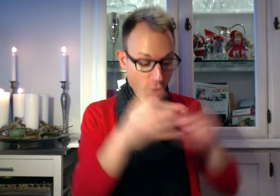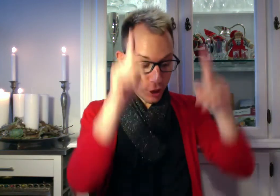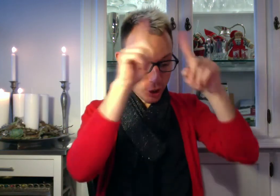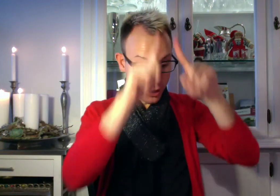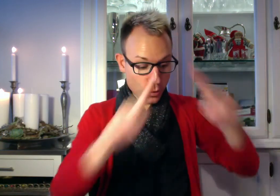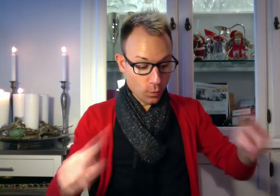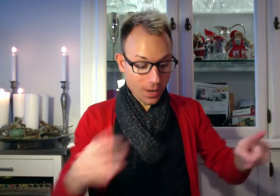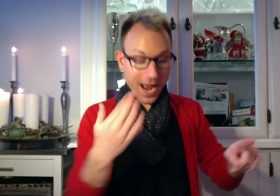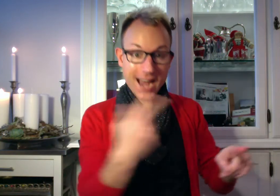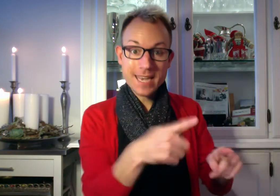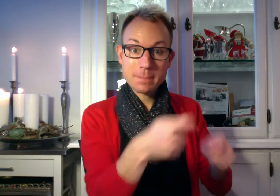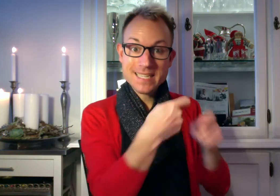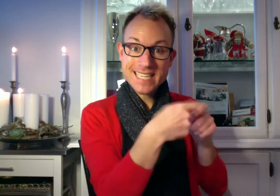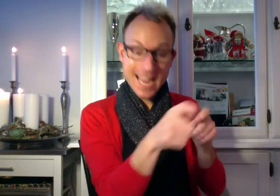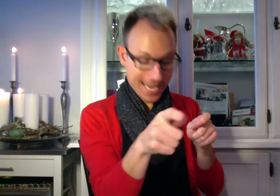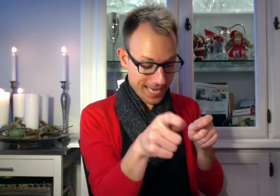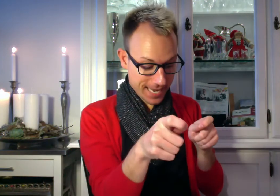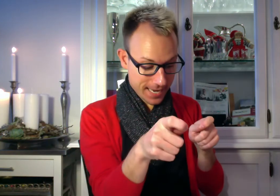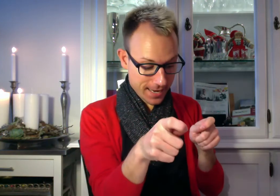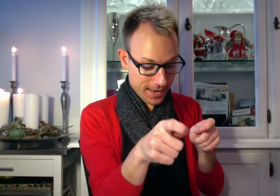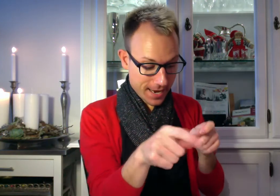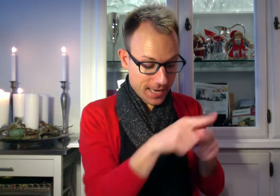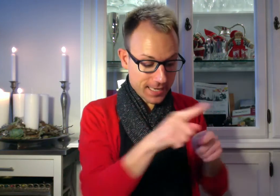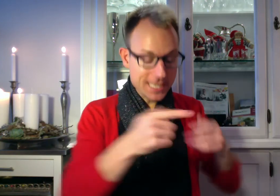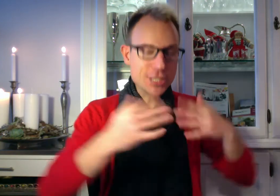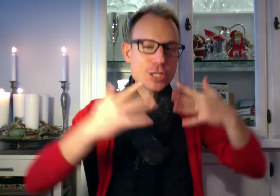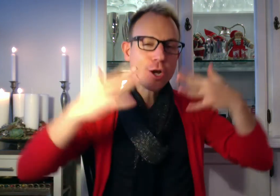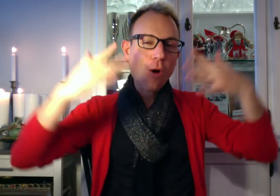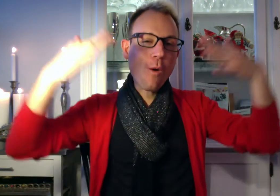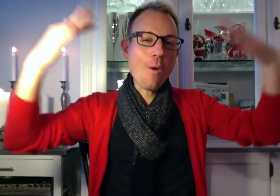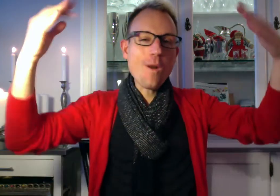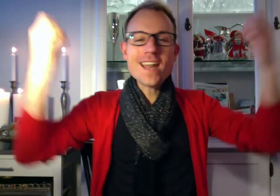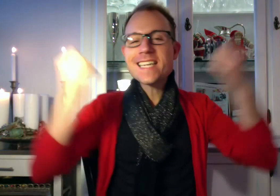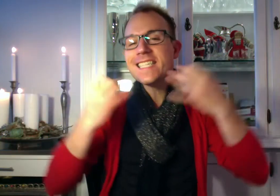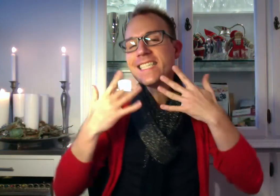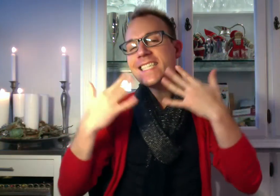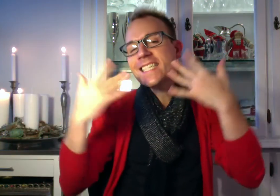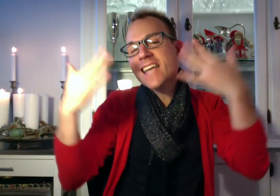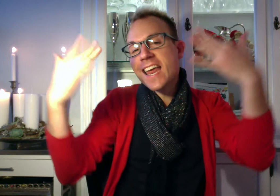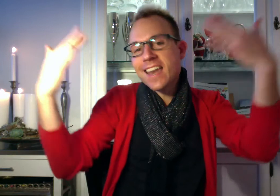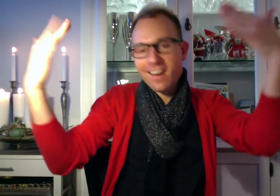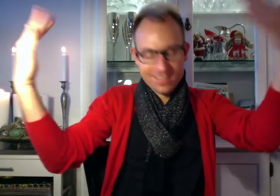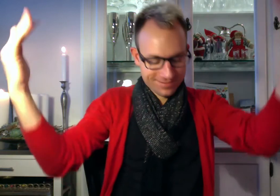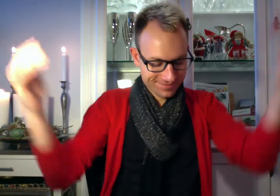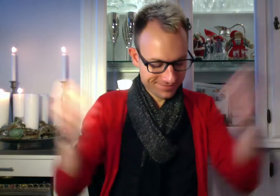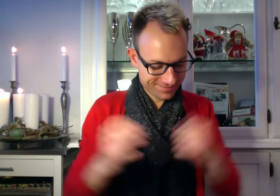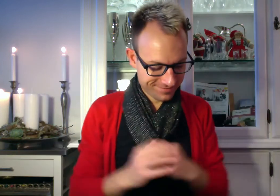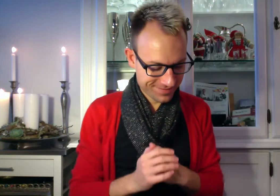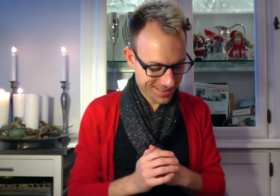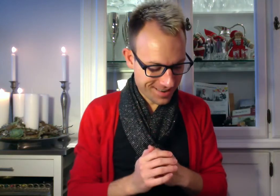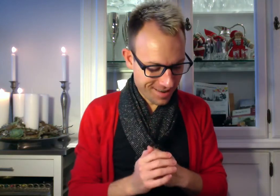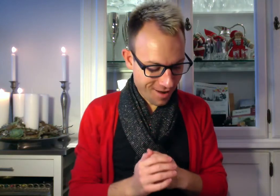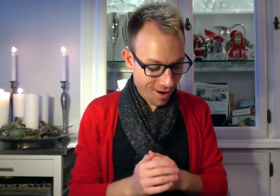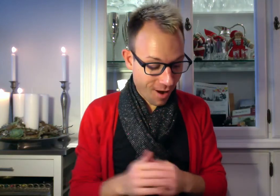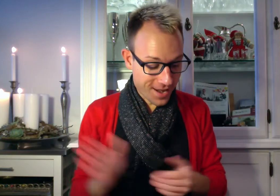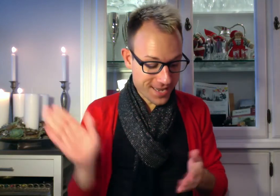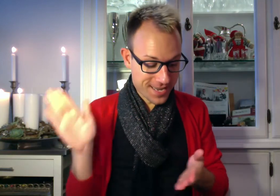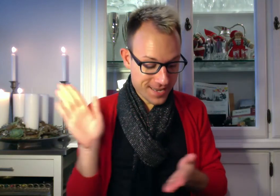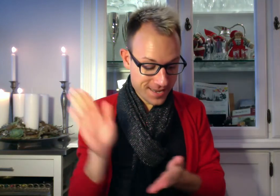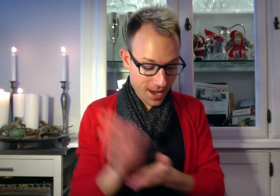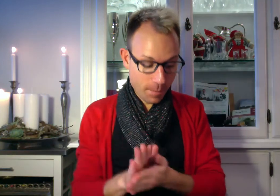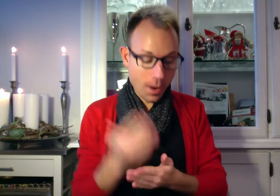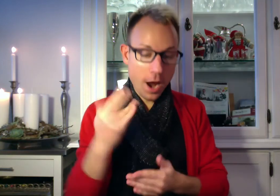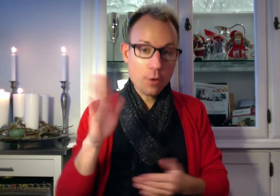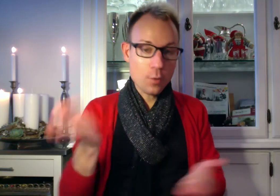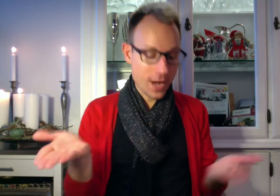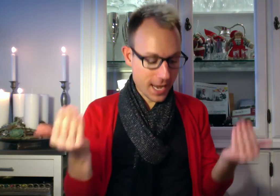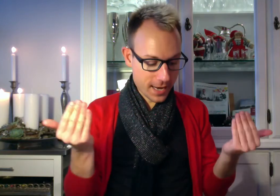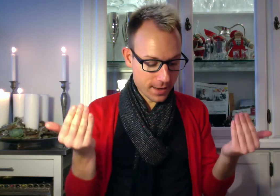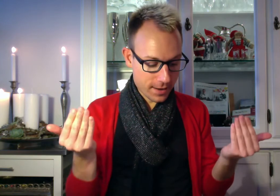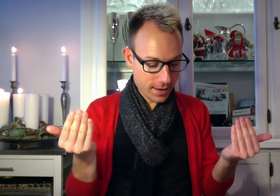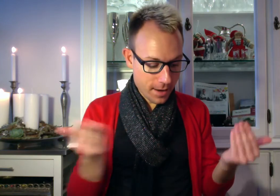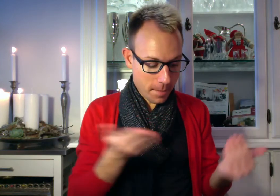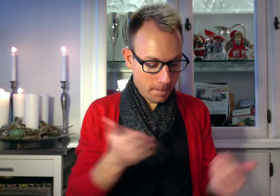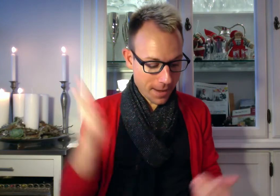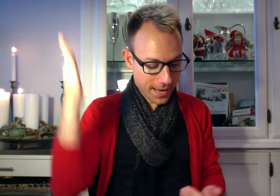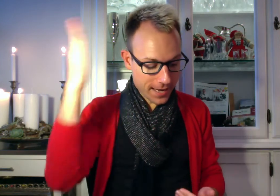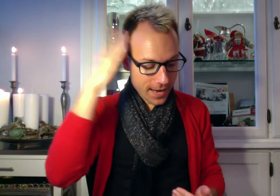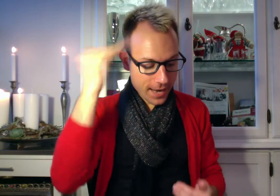julen har dem tændt. De strålige skænder. Og der hvor han nu ligger. Man kan kende